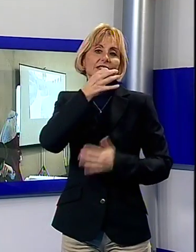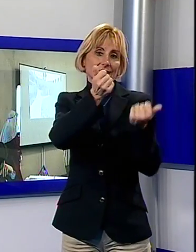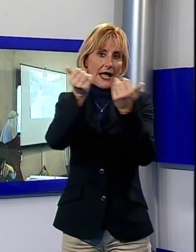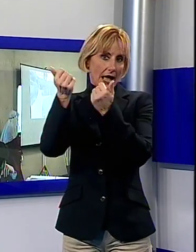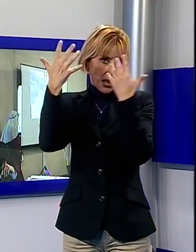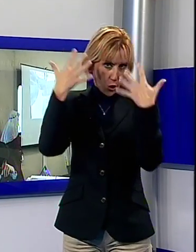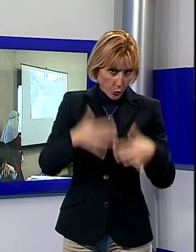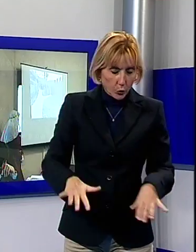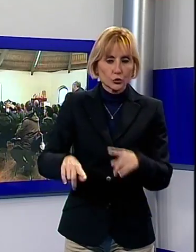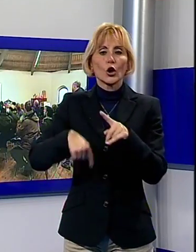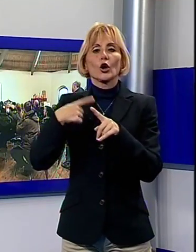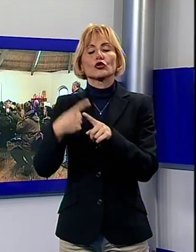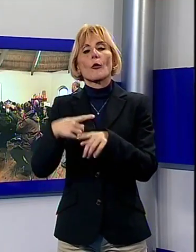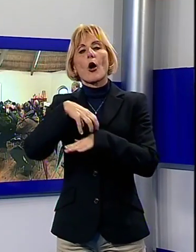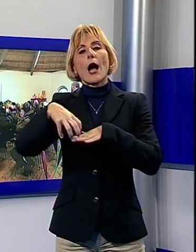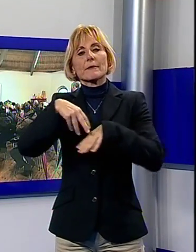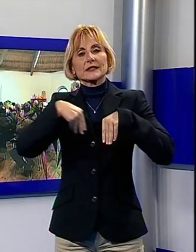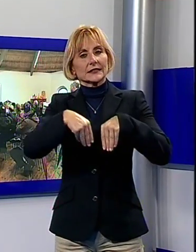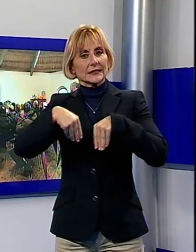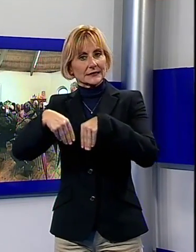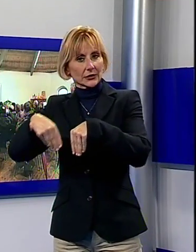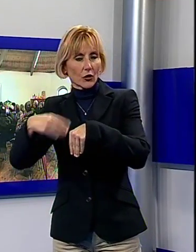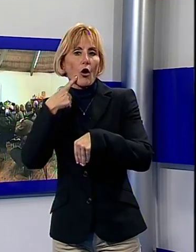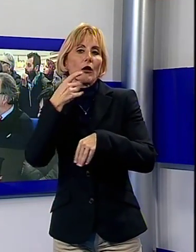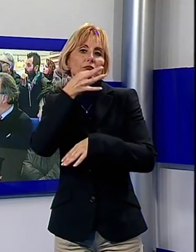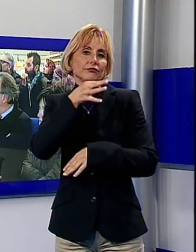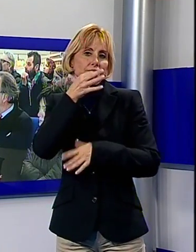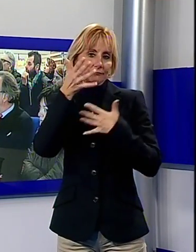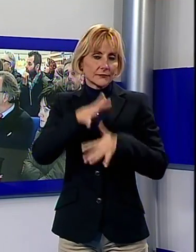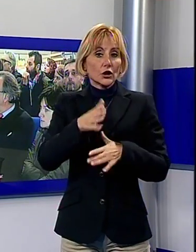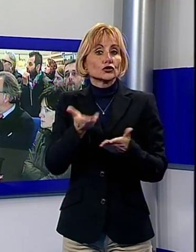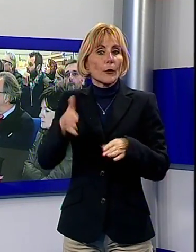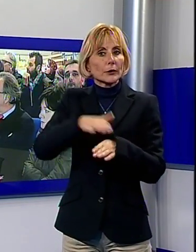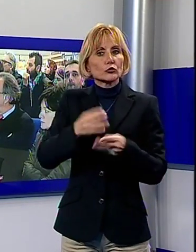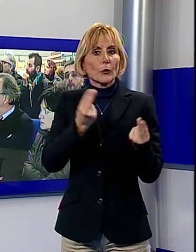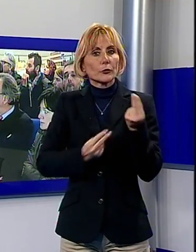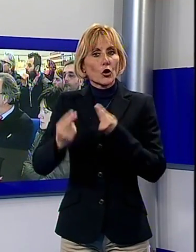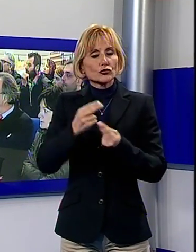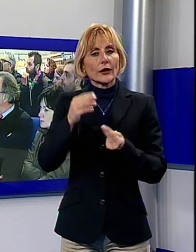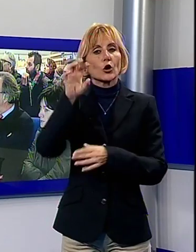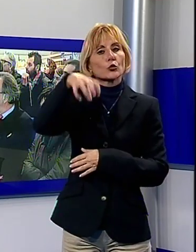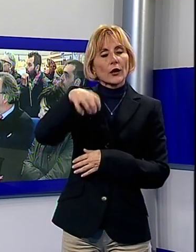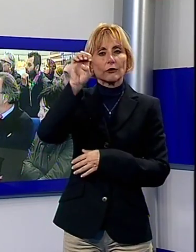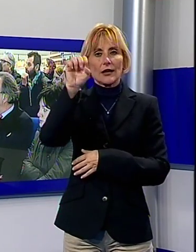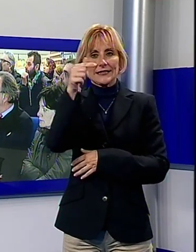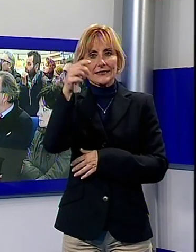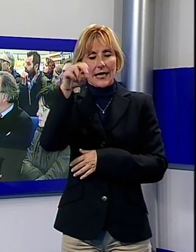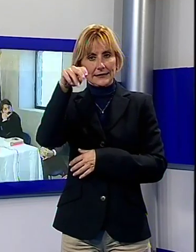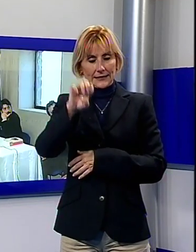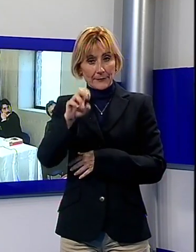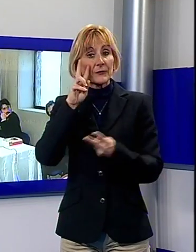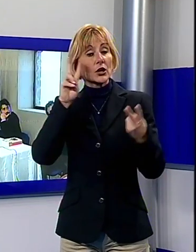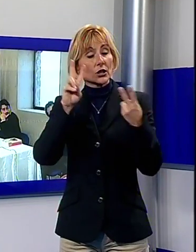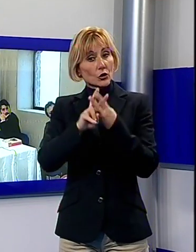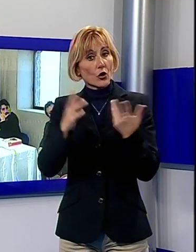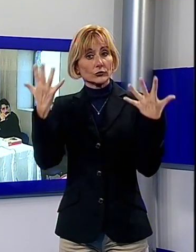partecipato gli amministratori coinvolti nel progetto Ducato-Estenze, incontro organizzato dall'Unione Comuni della Garfagnana